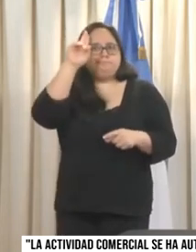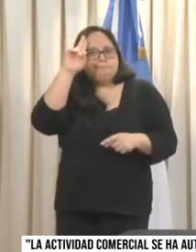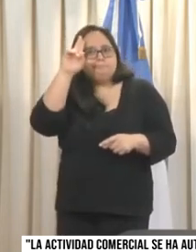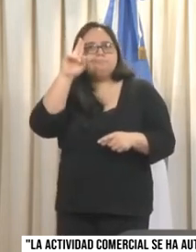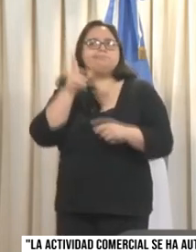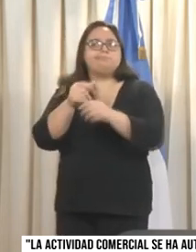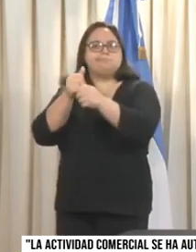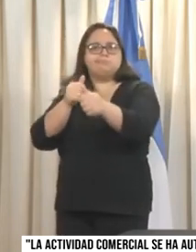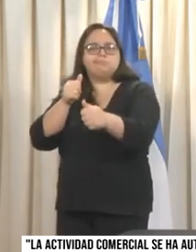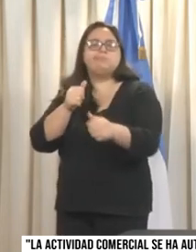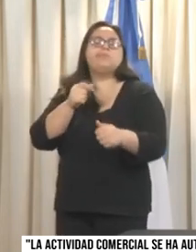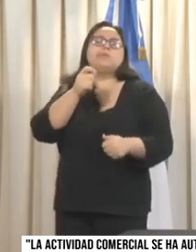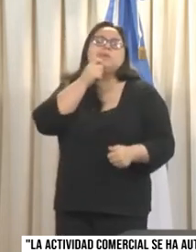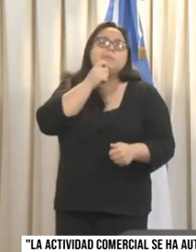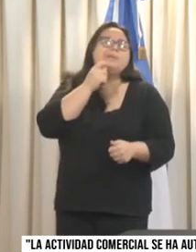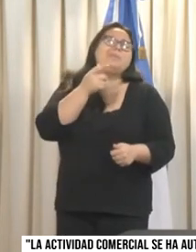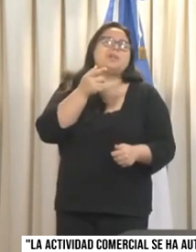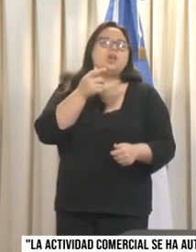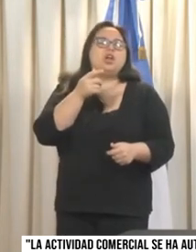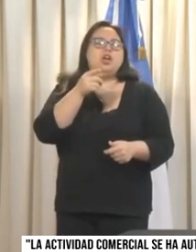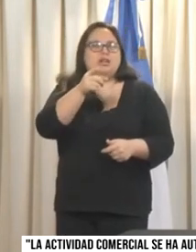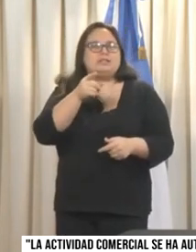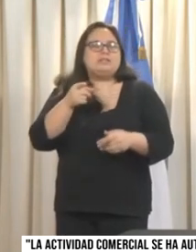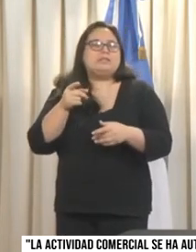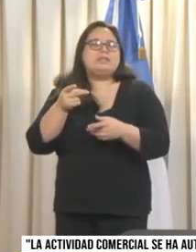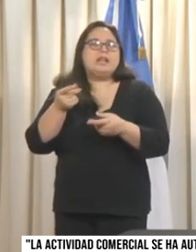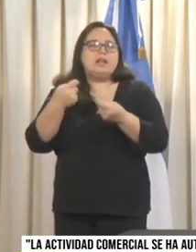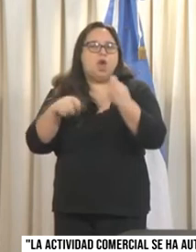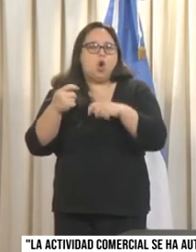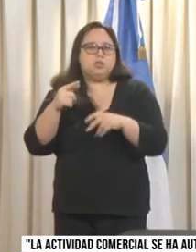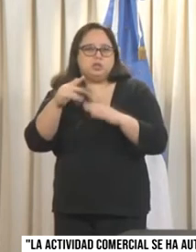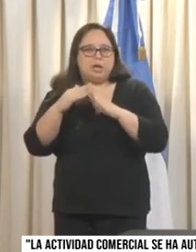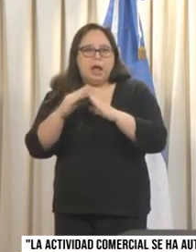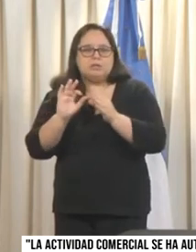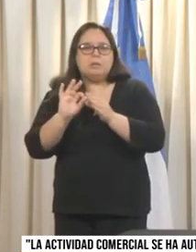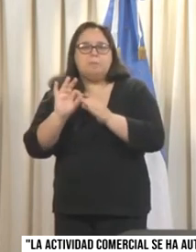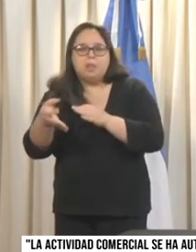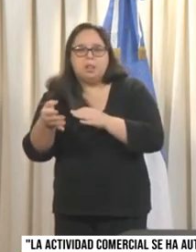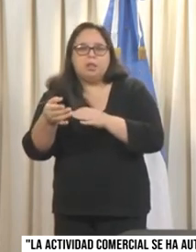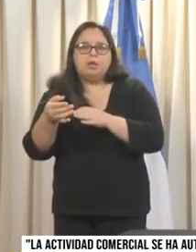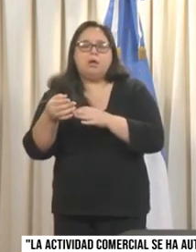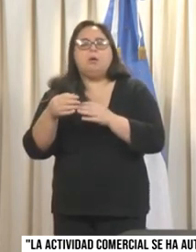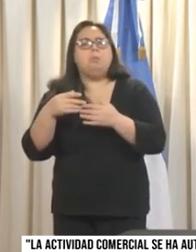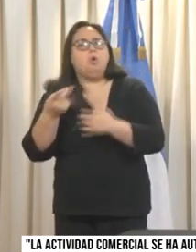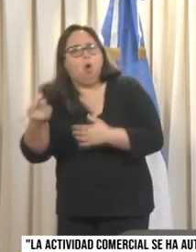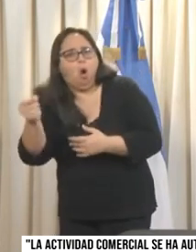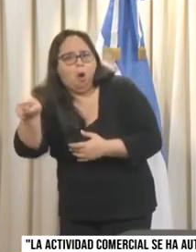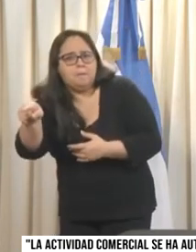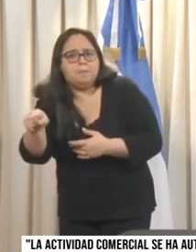con las necesidades, que si tienen un comercio en su barrio vayan al comercio de su barrio y no se trasladen al micro y macro centro.